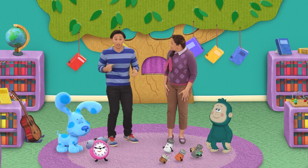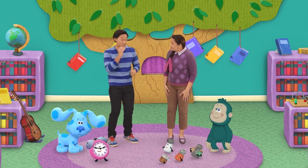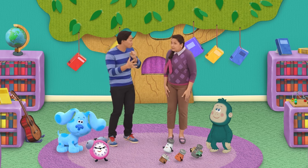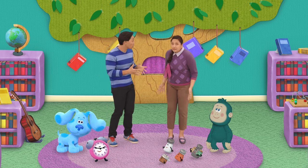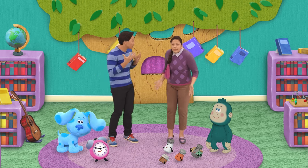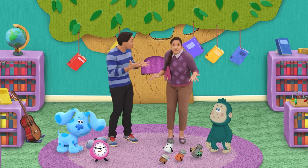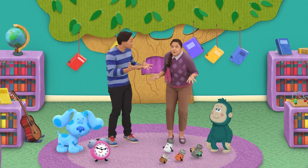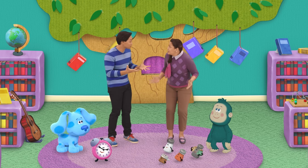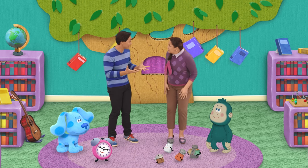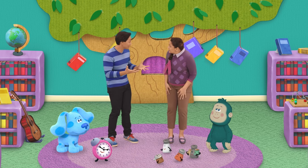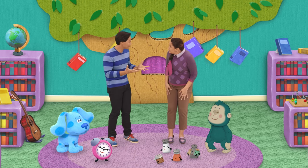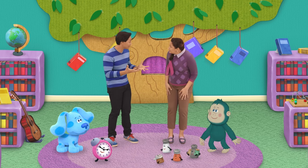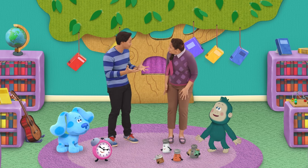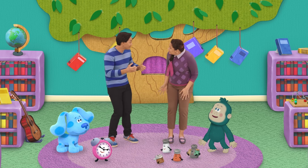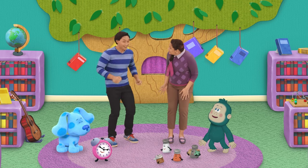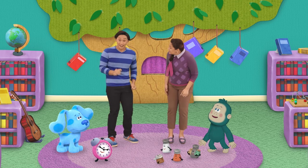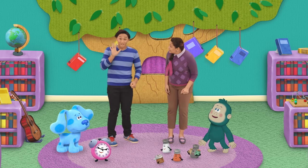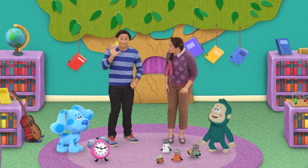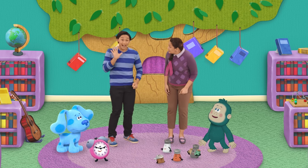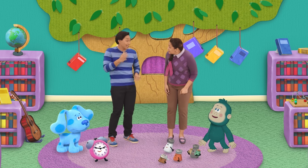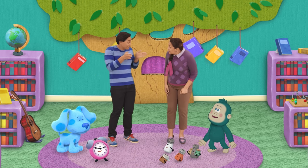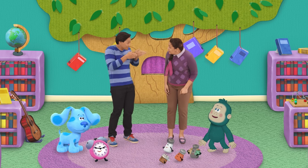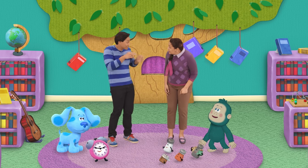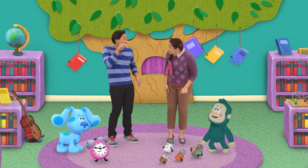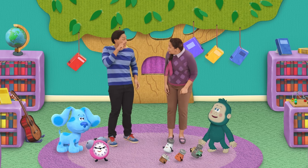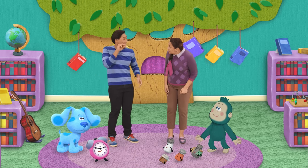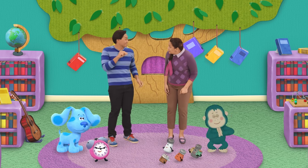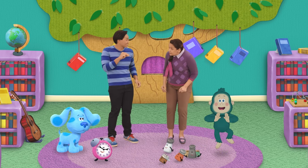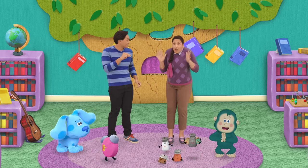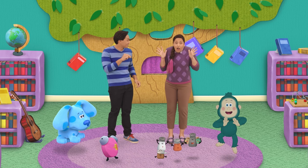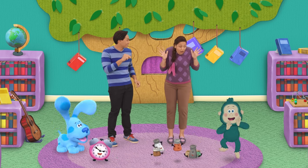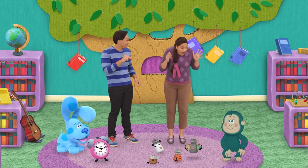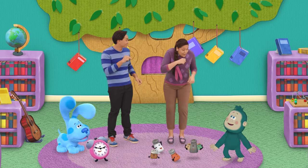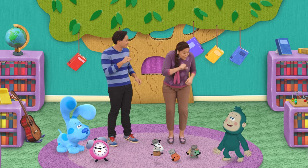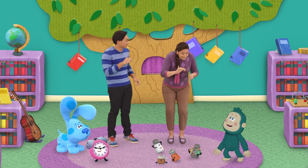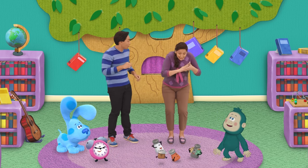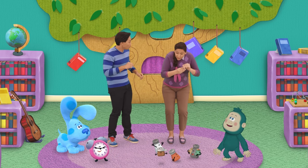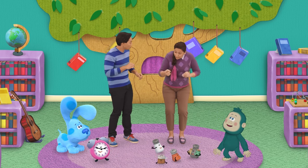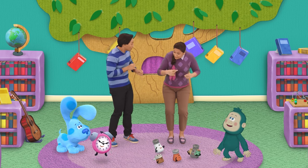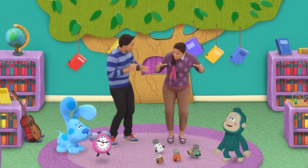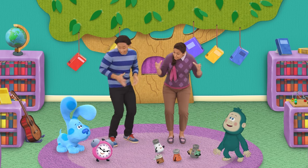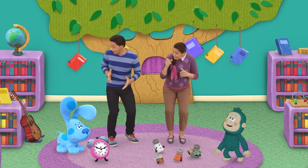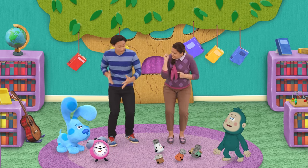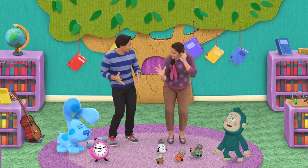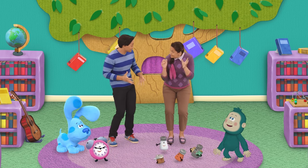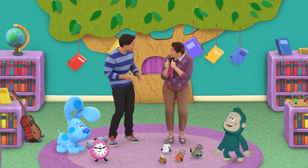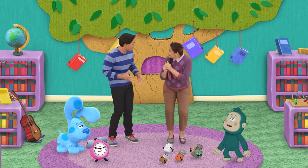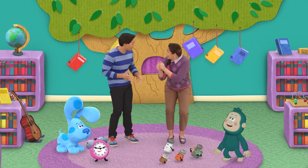cuento debemos contar! ¡Los cinco pequeños patitos! ¡Me encanta ese cuento!